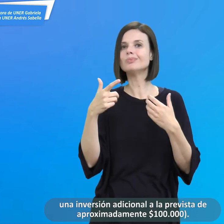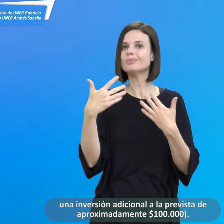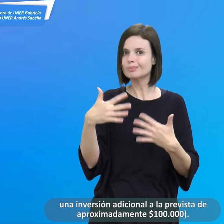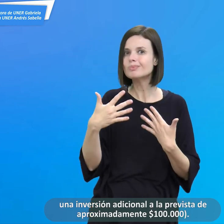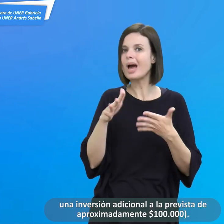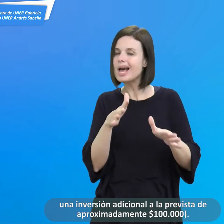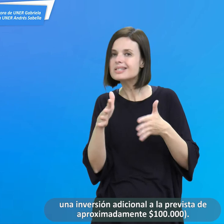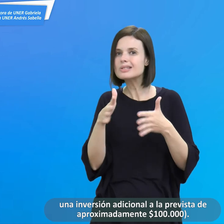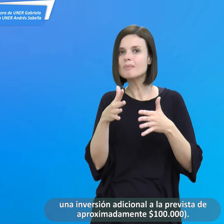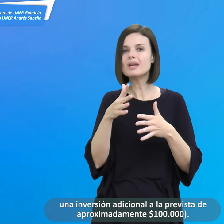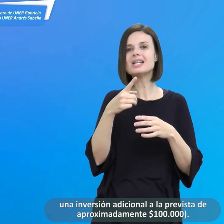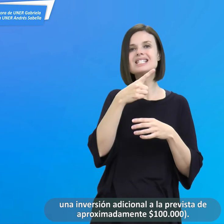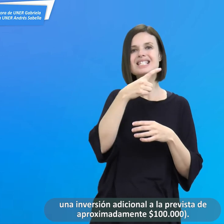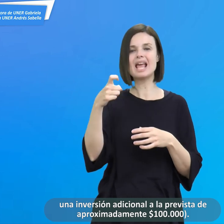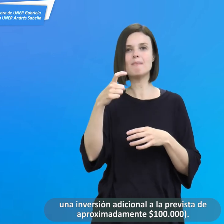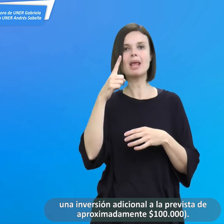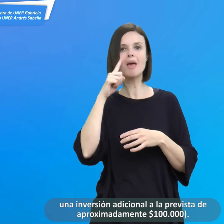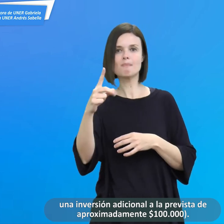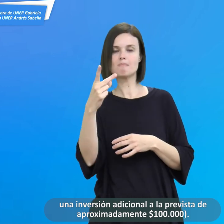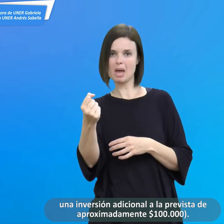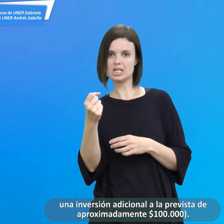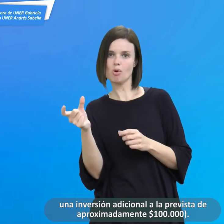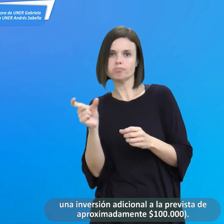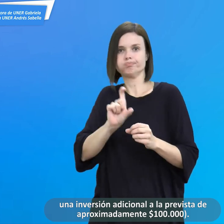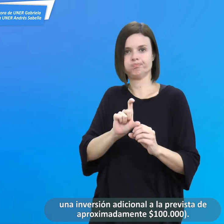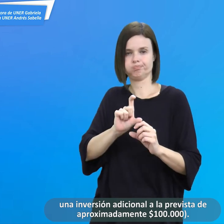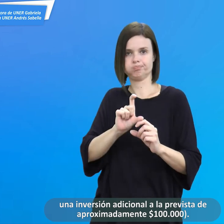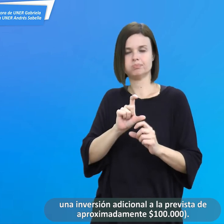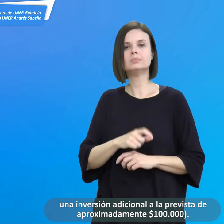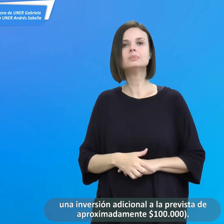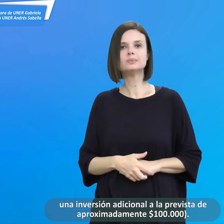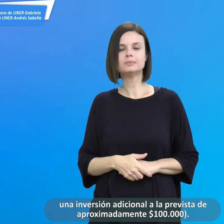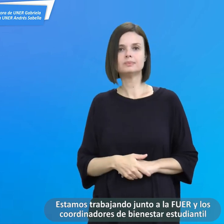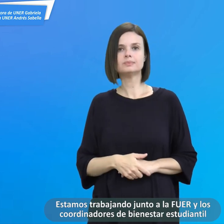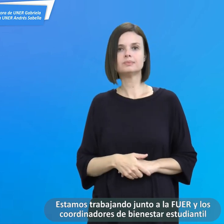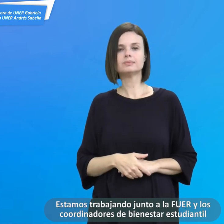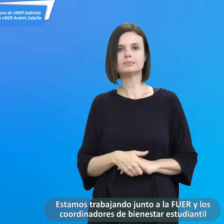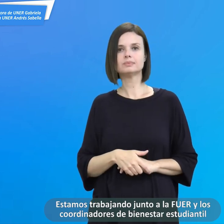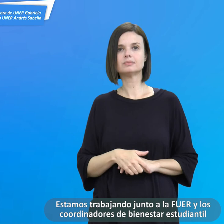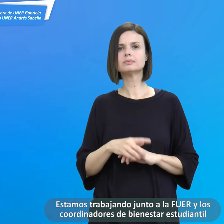una inversión adicional a la prevista de aproximadamente 100 mil pesos.